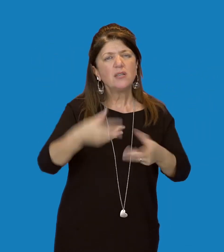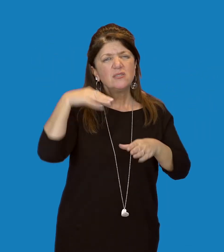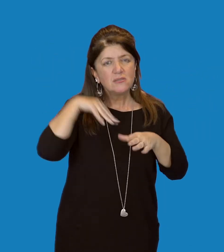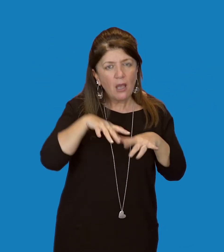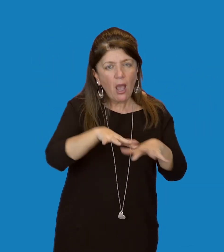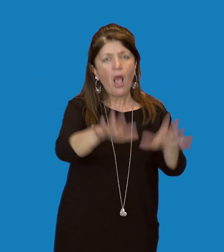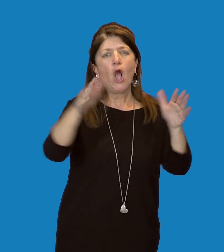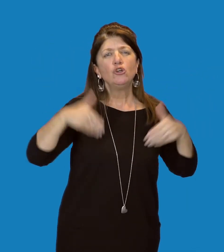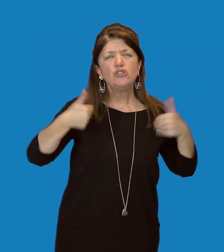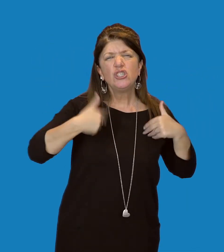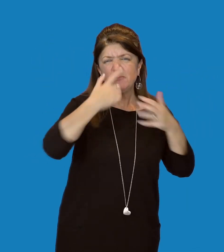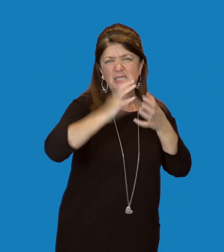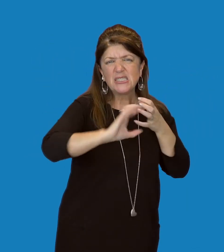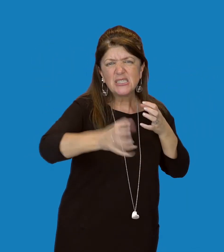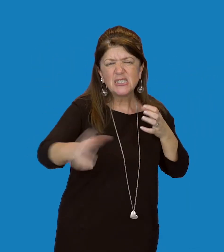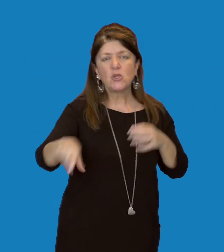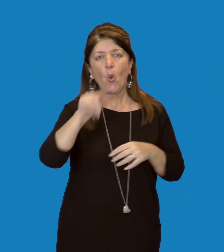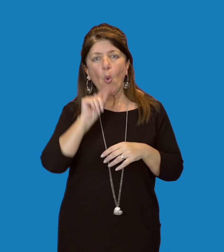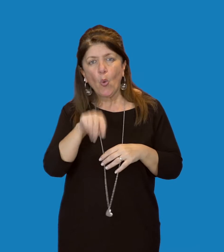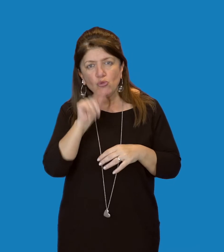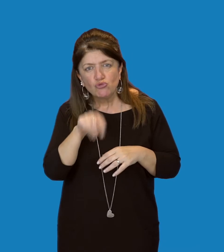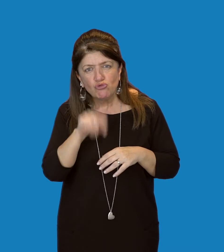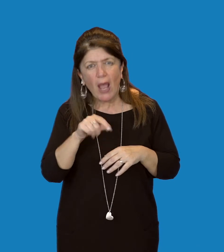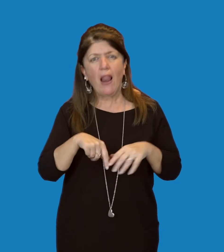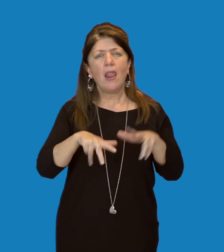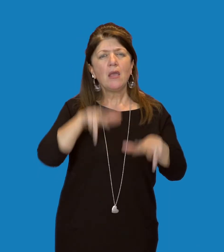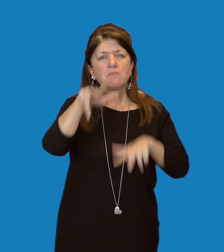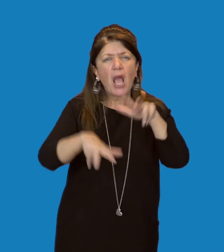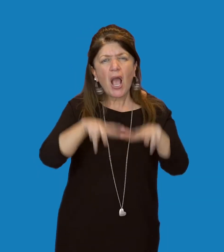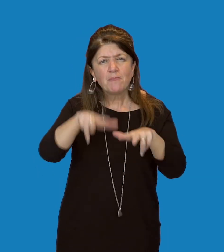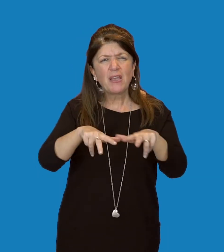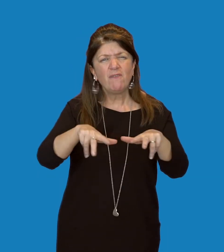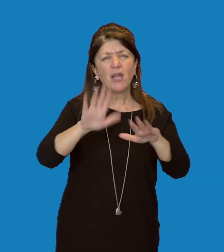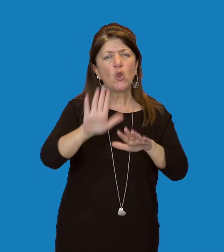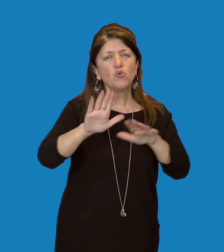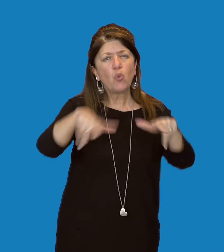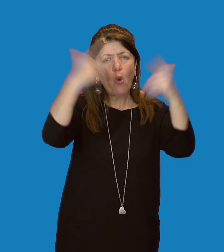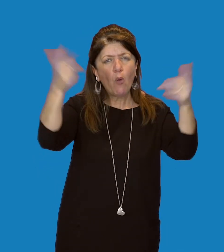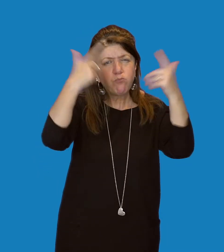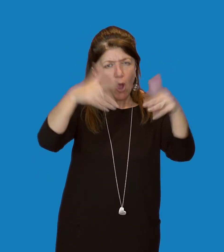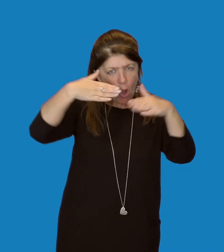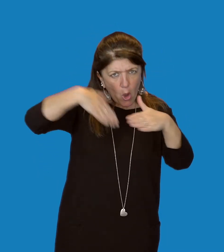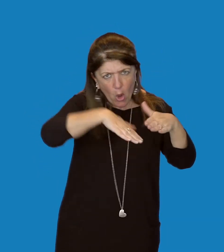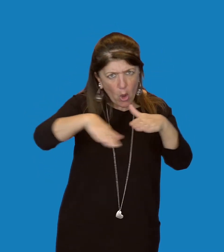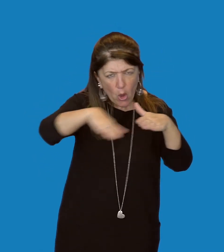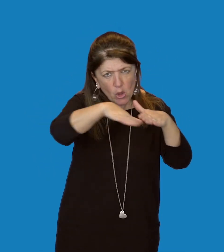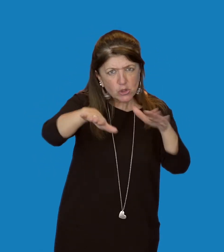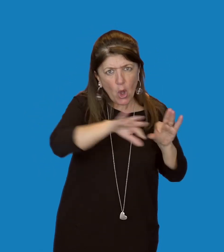arboricoli e piccoli mammiferi del sottobosco, per poi spostarci verso le pianure assolate dell'Africa